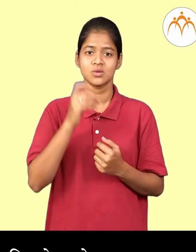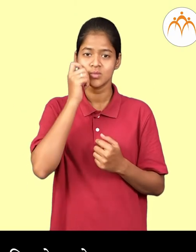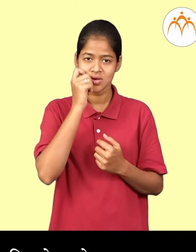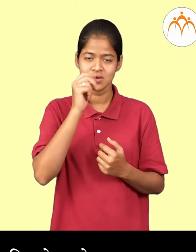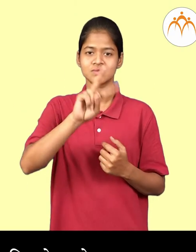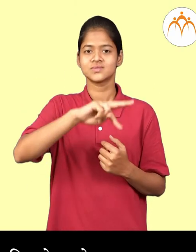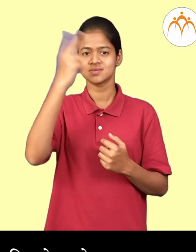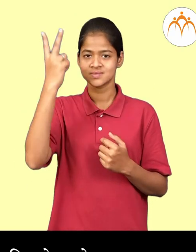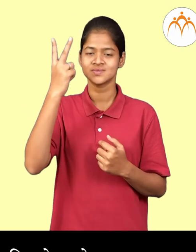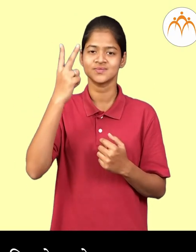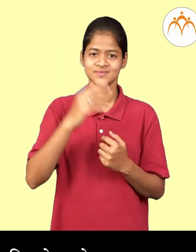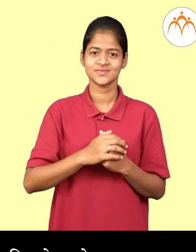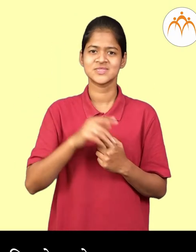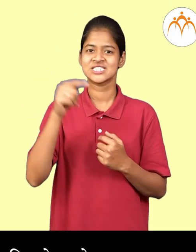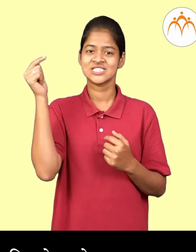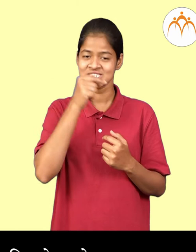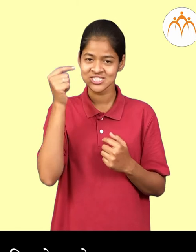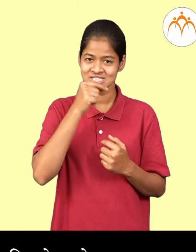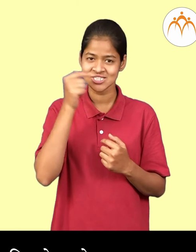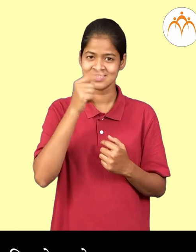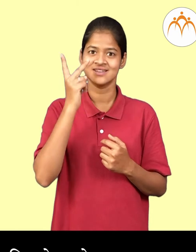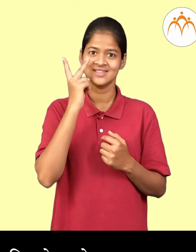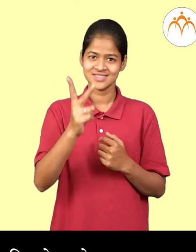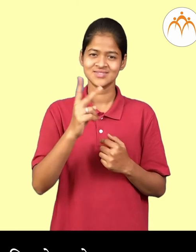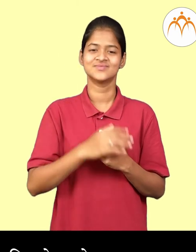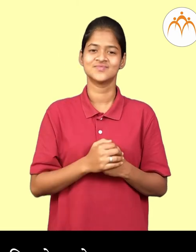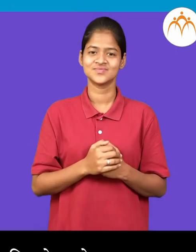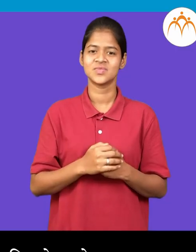दुसरा मुलगा दाद गहस्ताना दिसता हे.